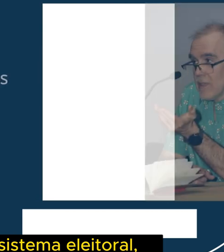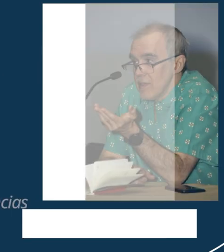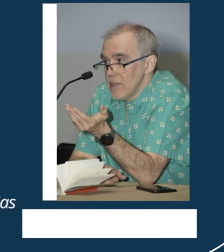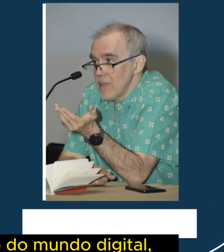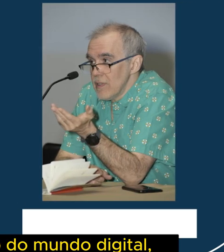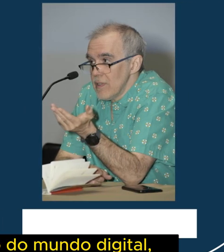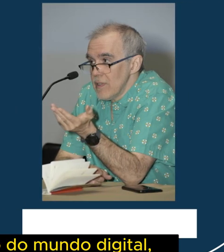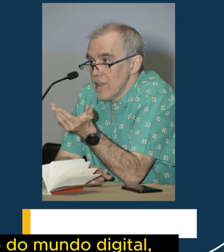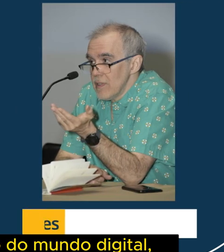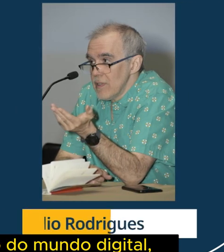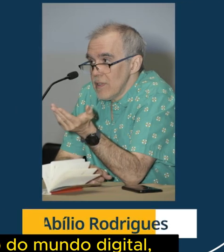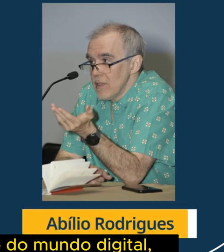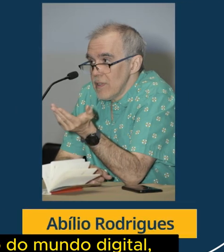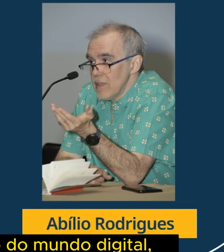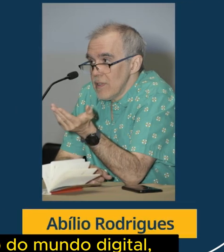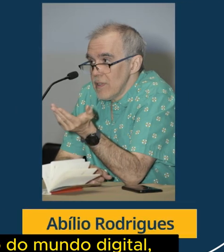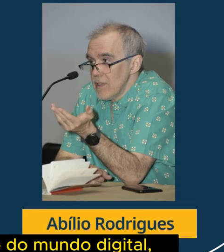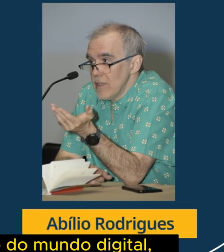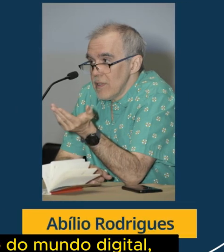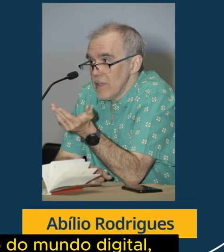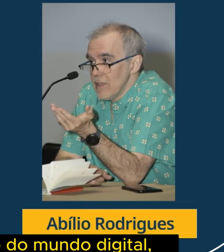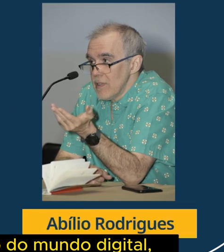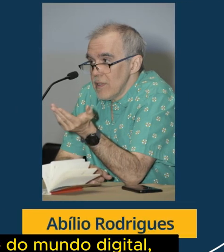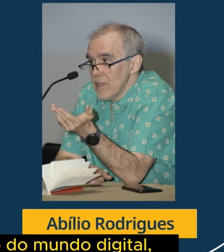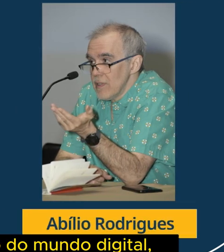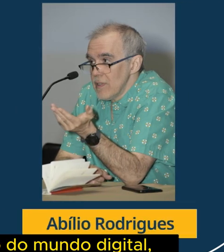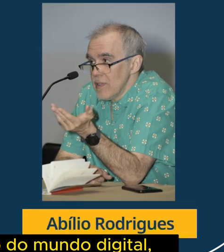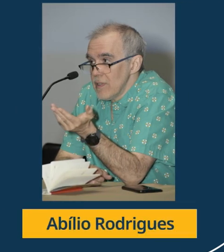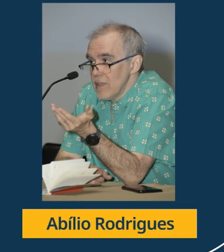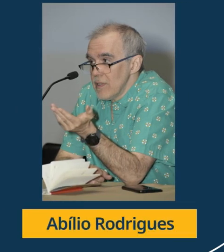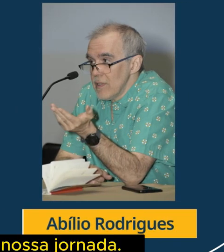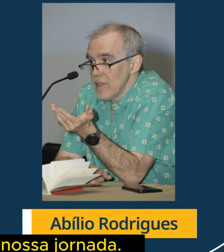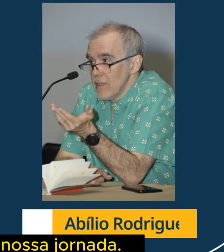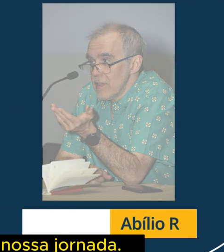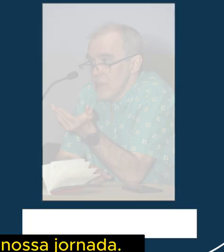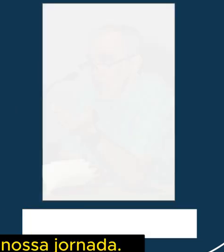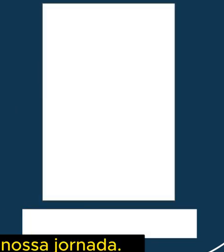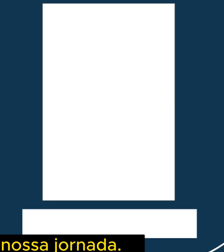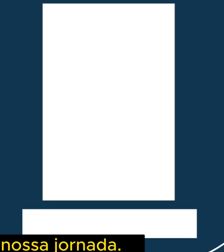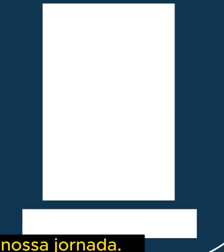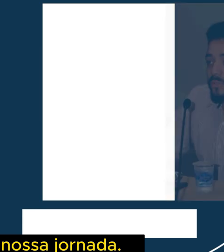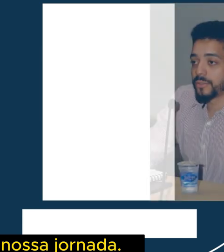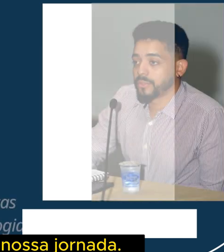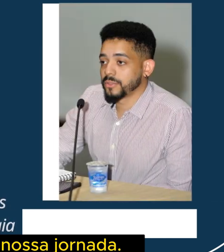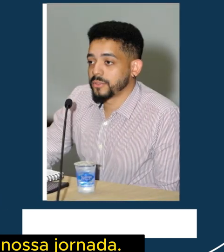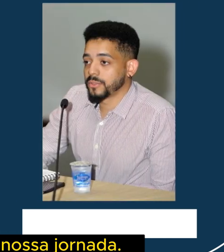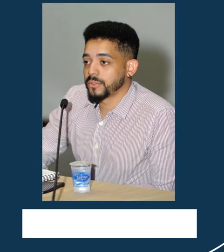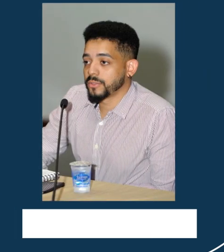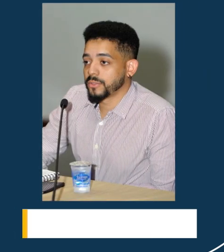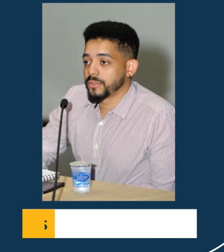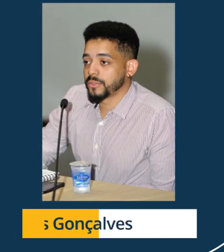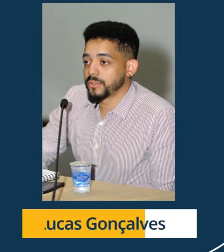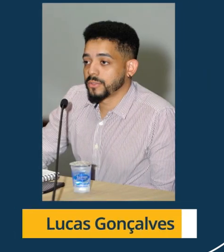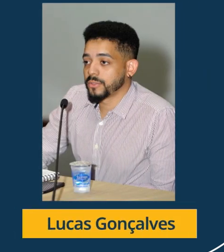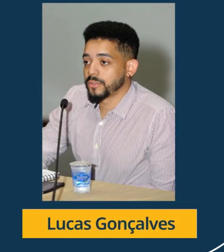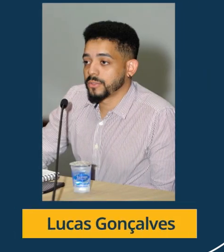eleitoral, os algoritmos e a regulamentação do mundo digital, que também foram pautas de nossa jornada.